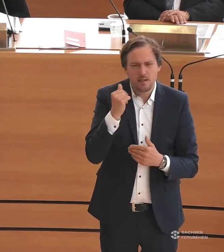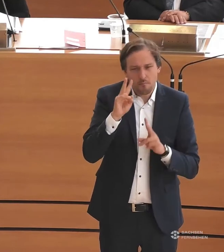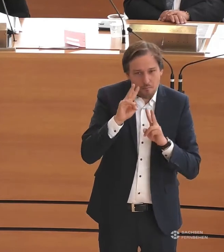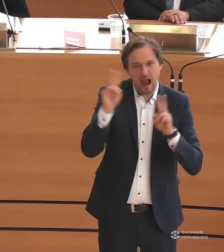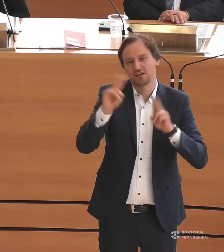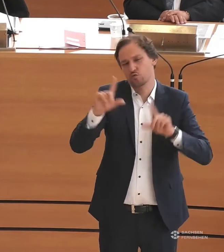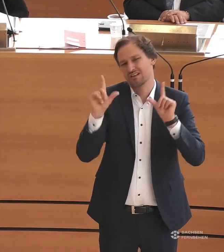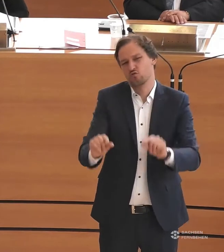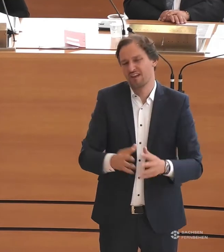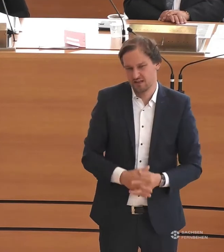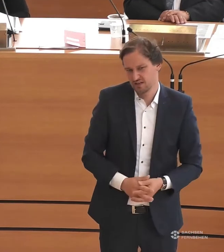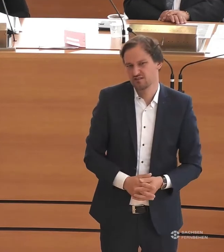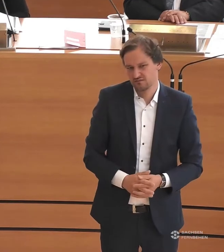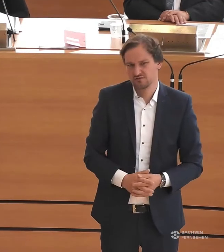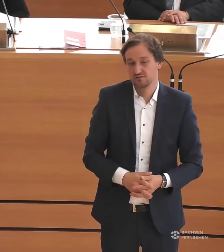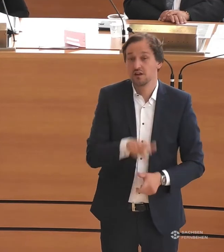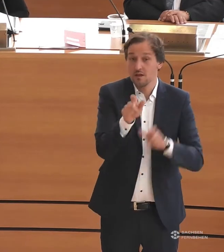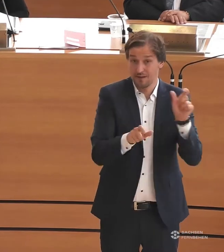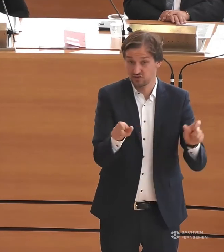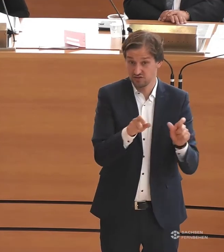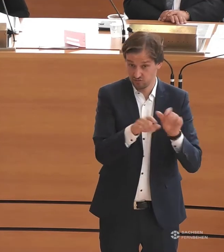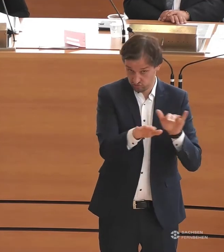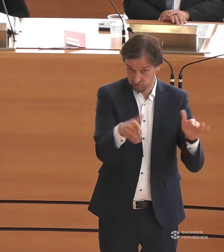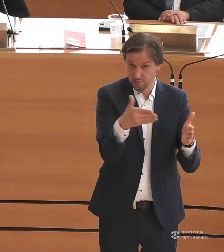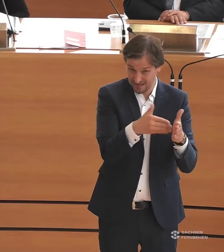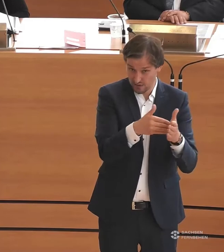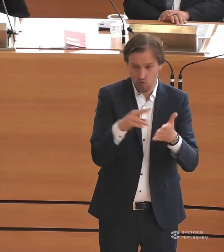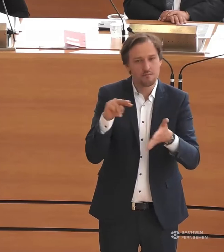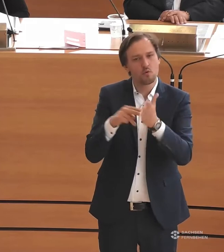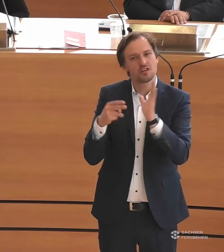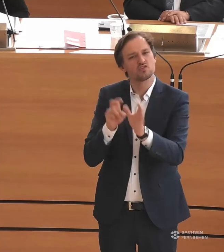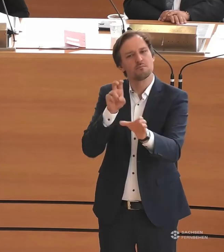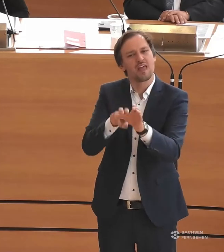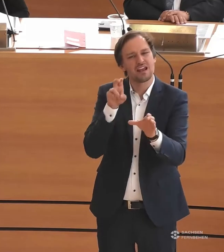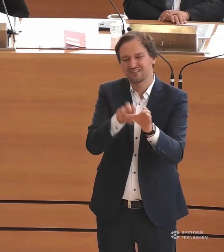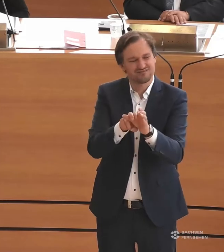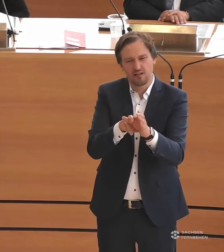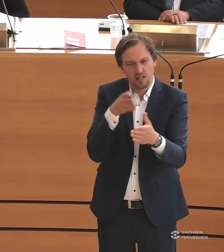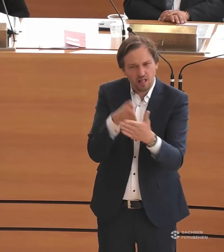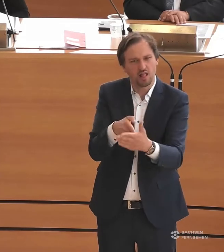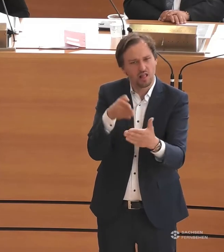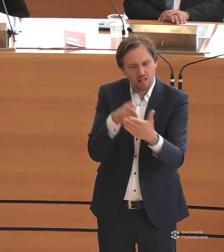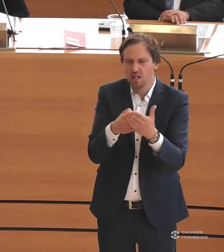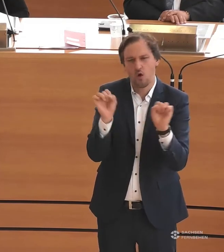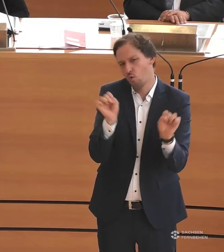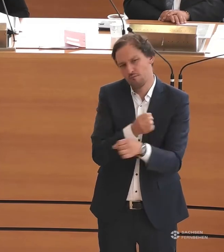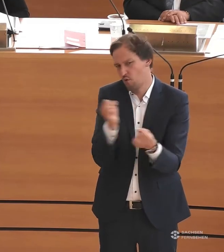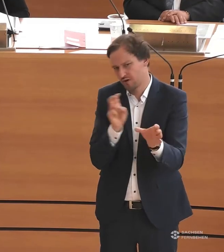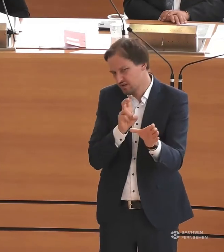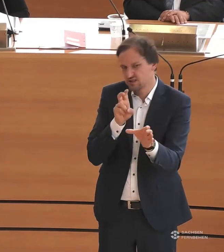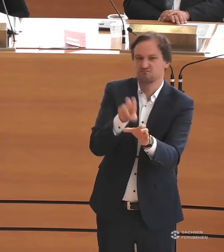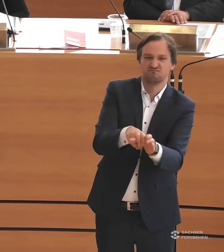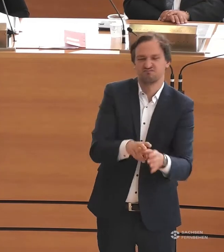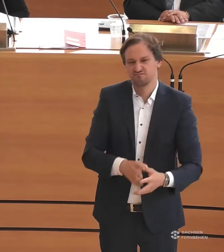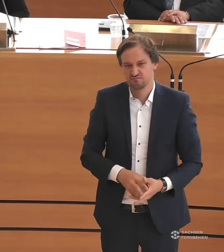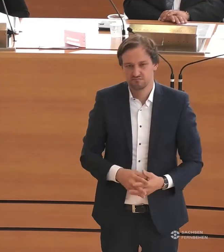findet und Menschen mit Behinderung die politische Beteiligung leider erschwert, ja, oft auch unmöglich macht. Und